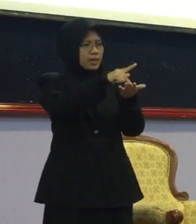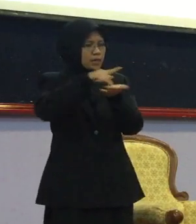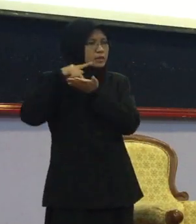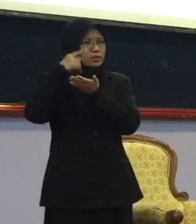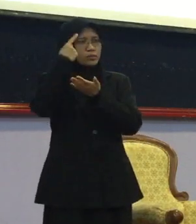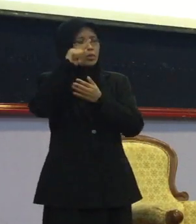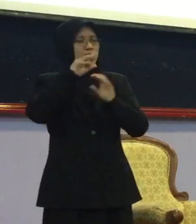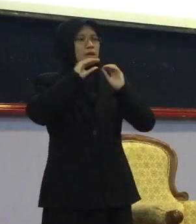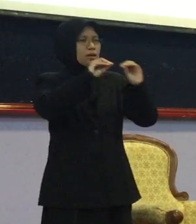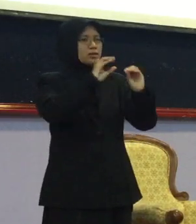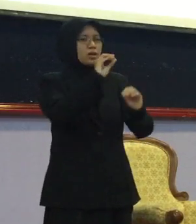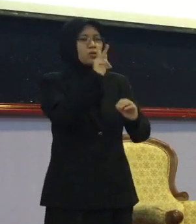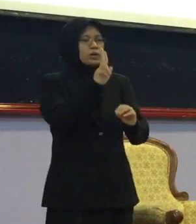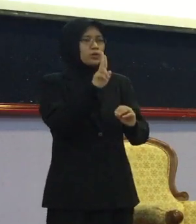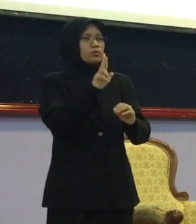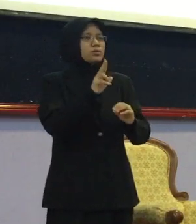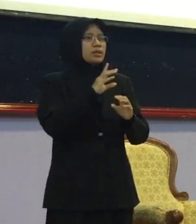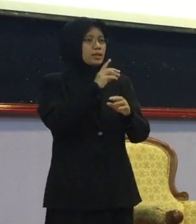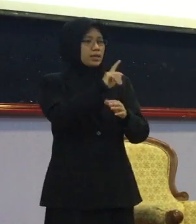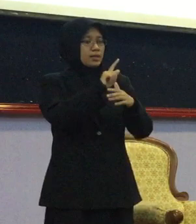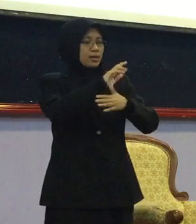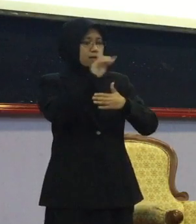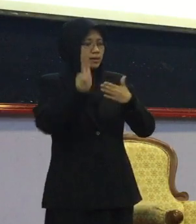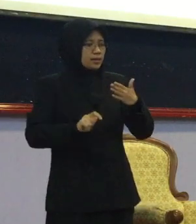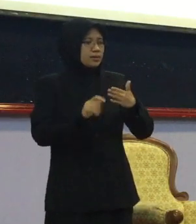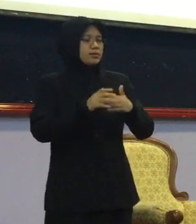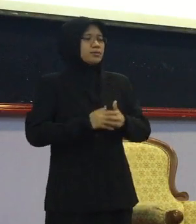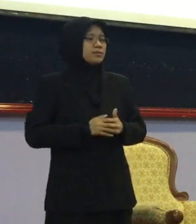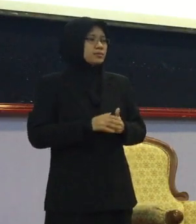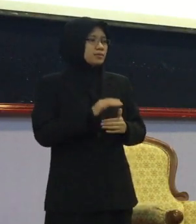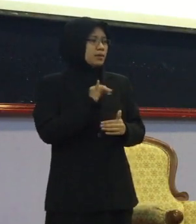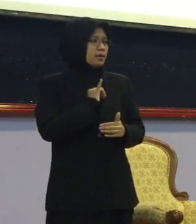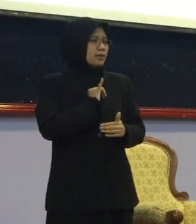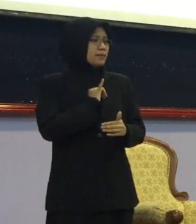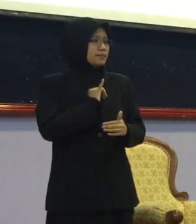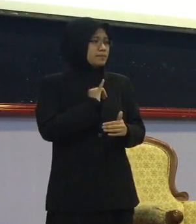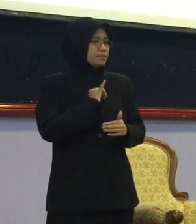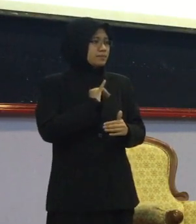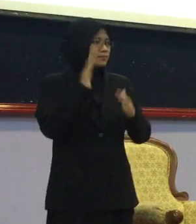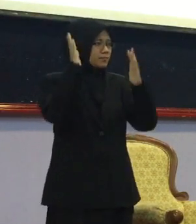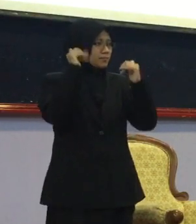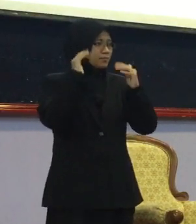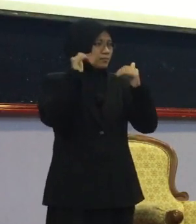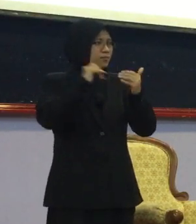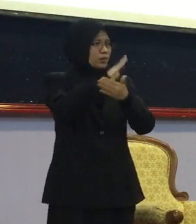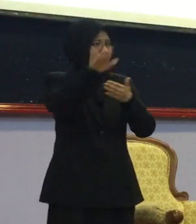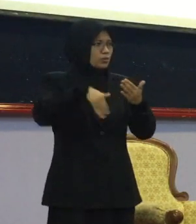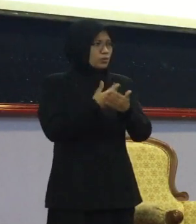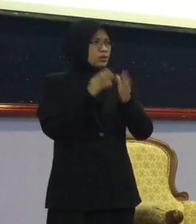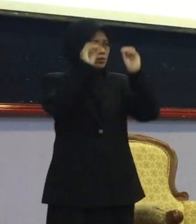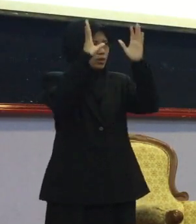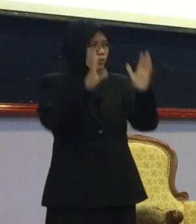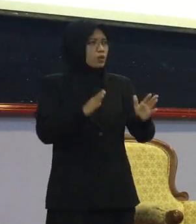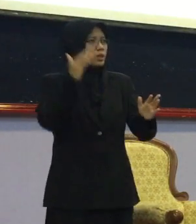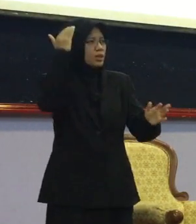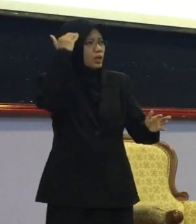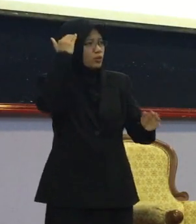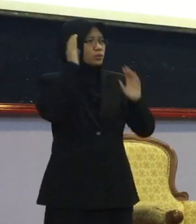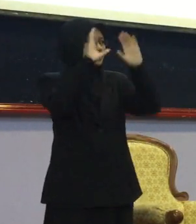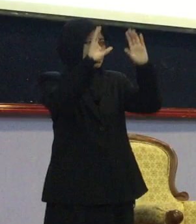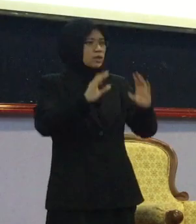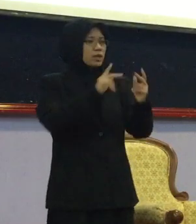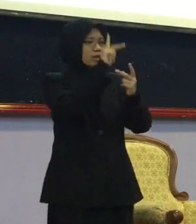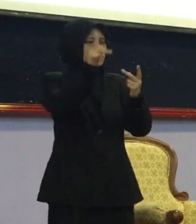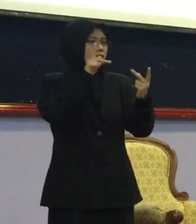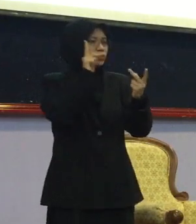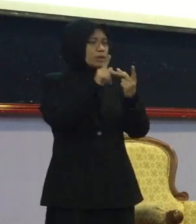Oleh kami OKU Jadi kita harap ya Guru-guru Janganlah rasa Eh kau tahulah Jauh OKU dia macam mana kan Ha Dengan perangai dia